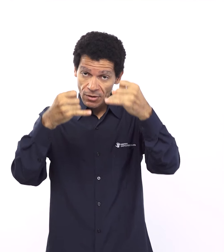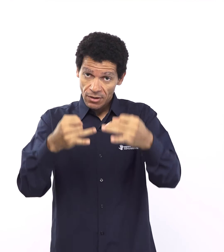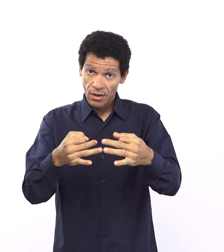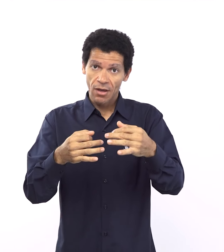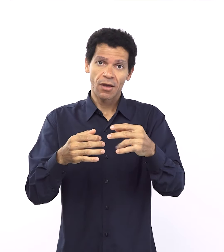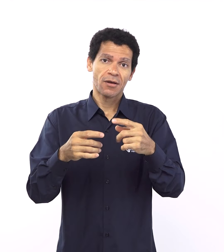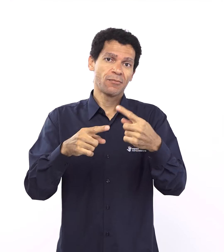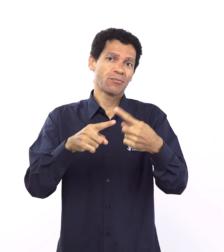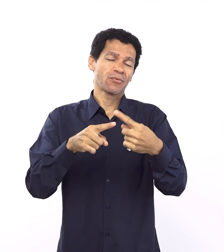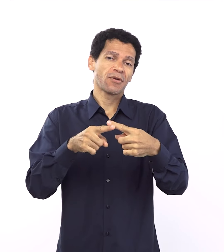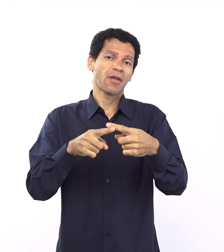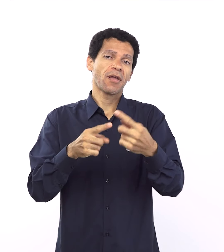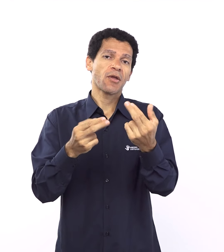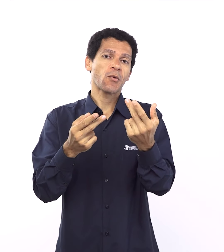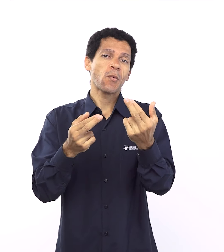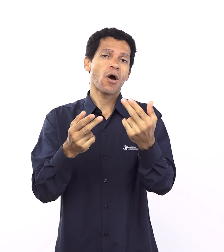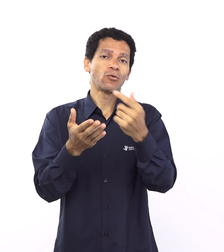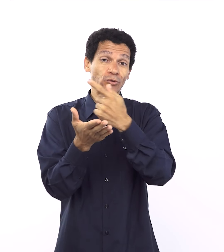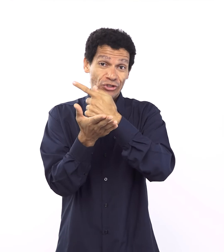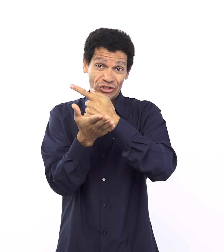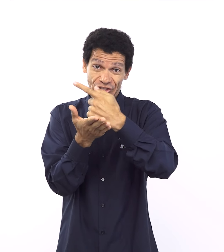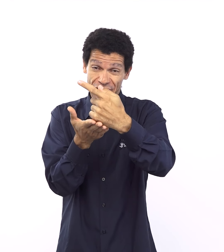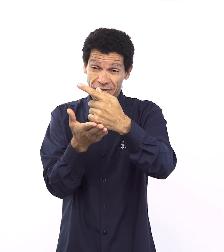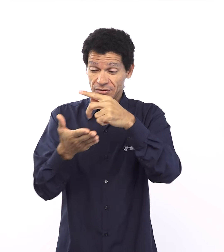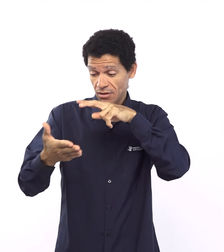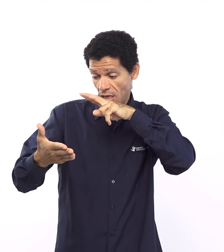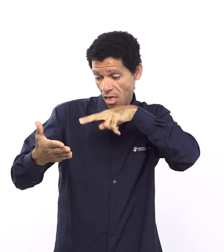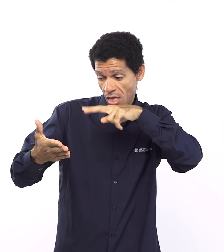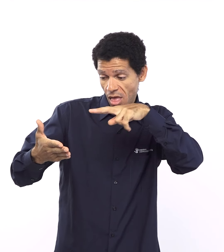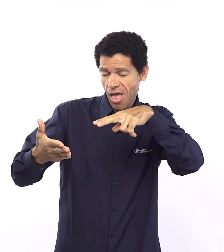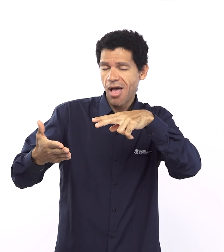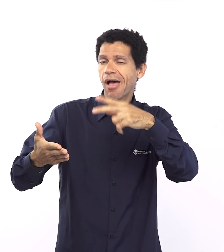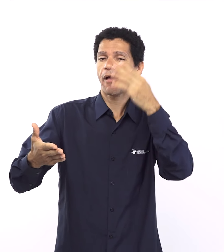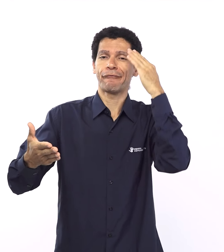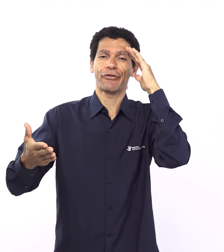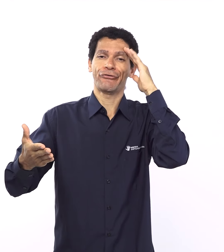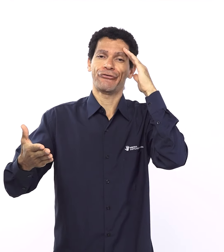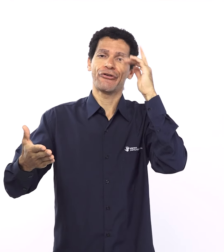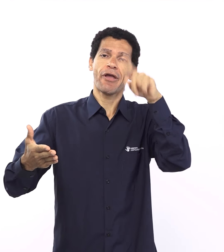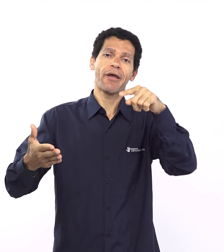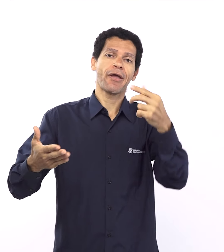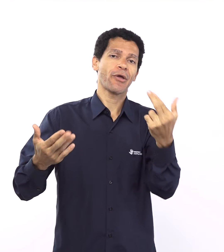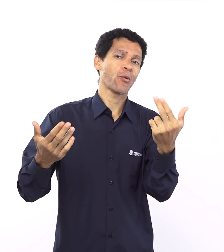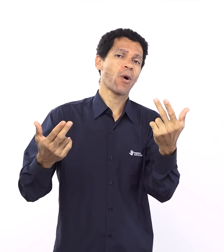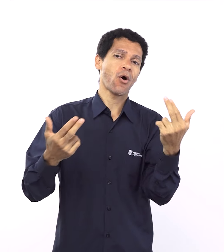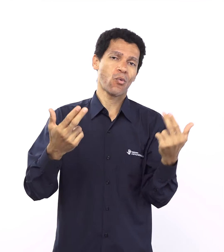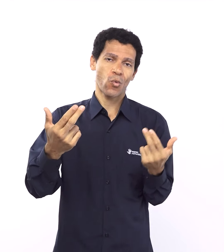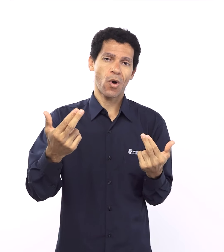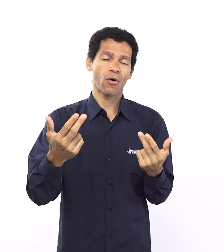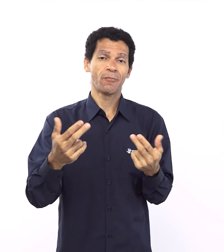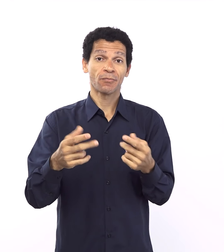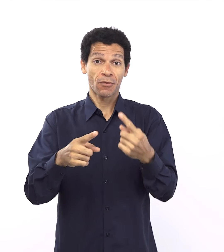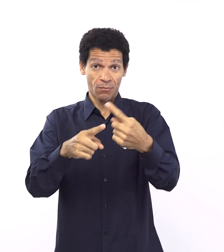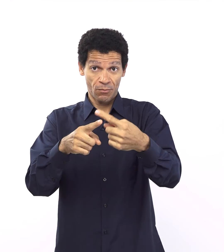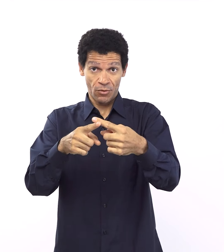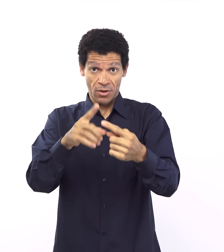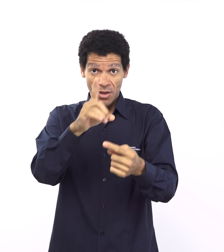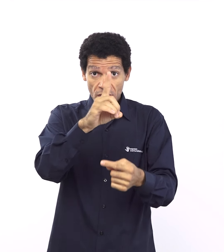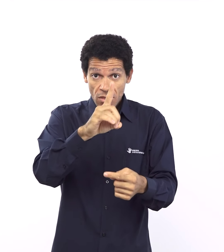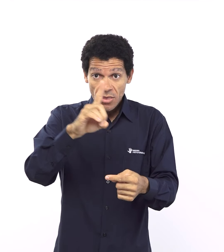unir, né? E a gente pode começar a observar isso lá em Gênesis 1. Nos três primeiros dias, Deus separa as águas de cima, as